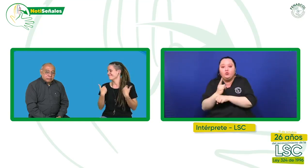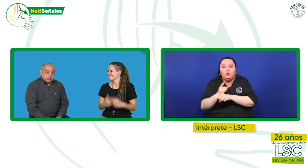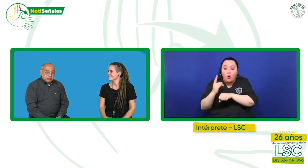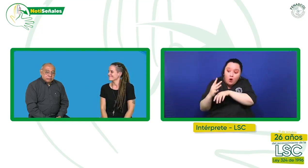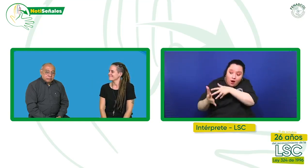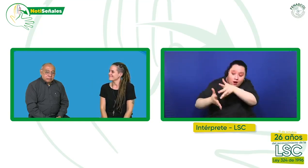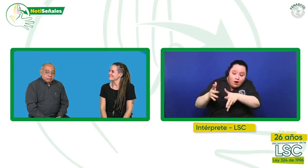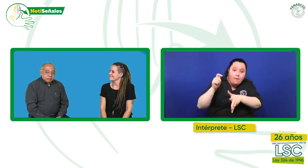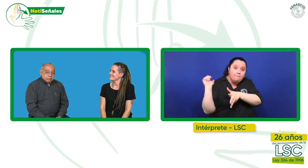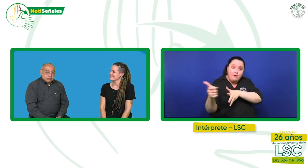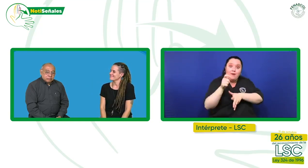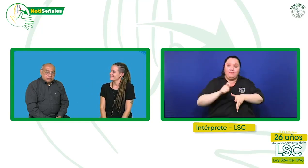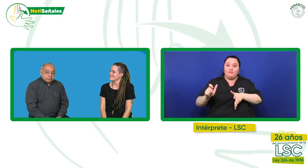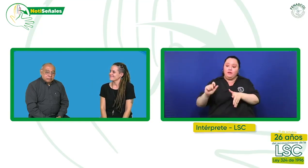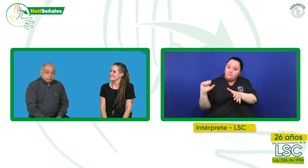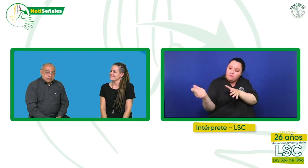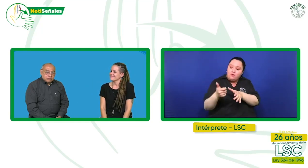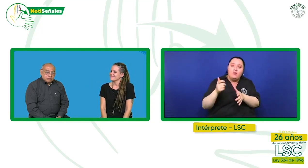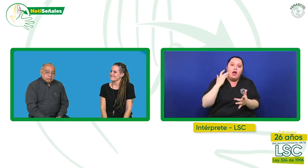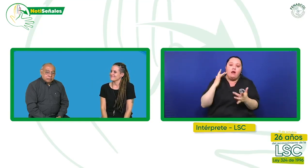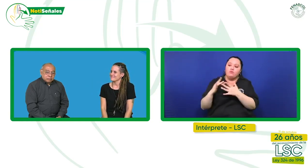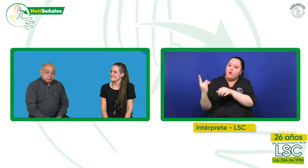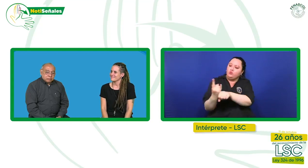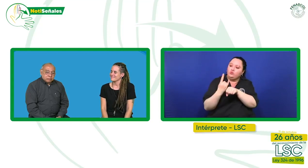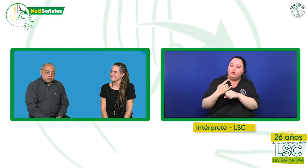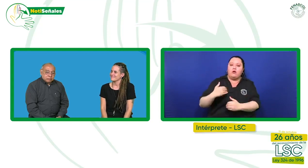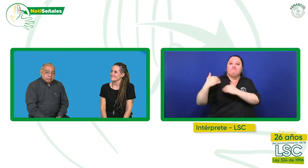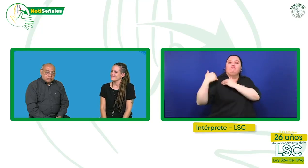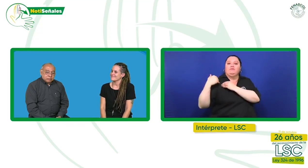personas, las personas que tienen que hacer un uso responsable de la lengua.